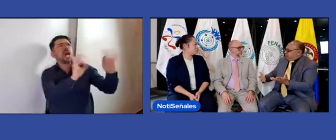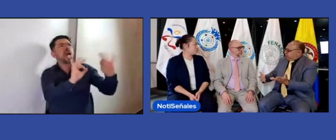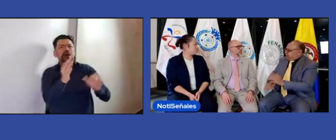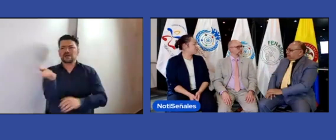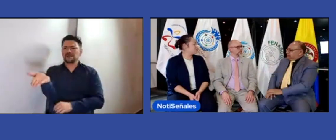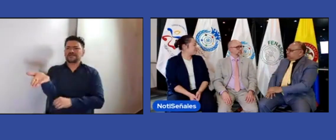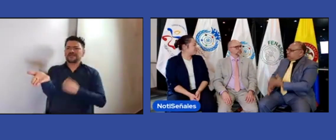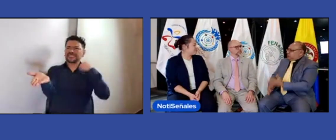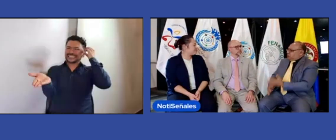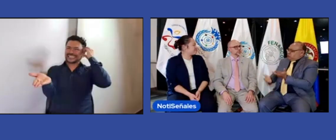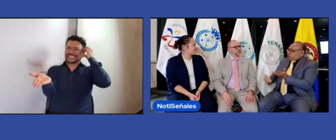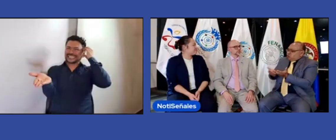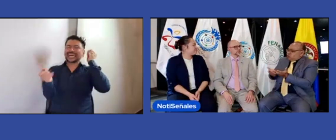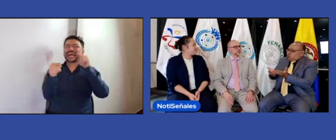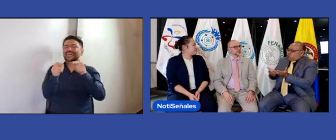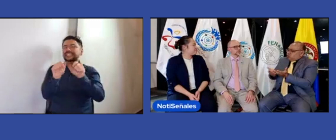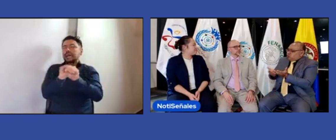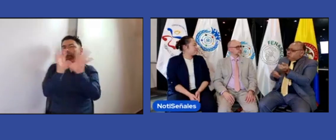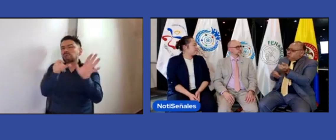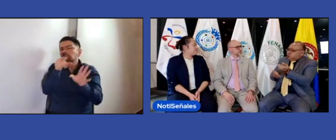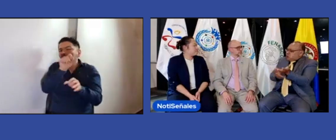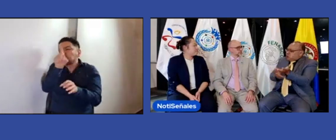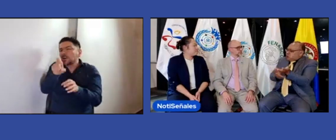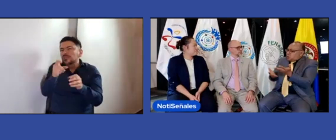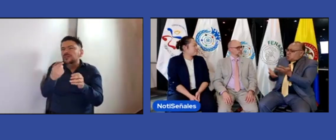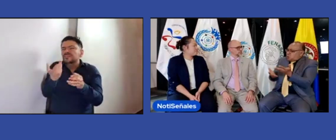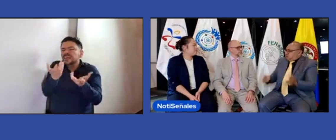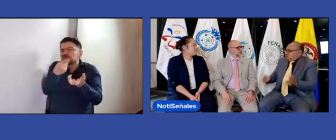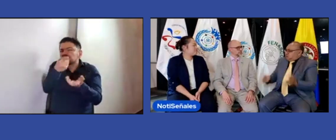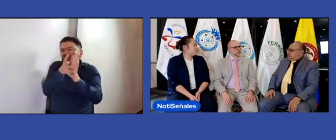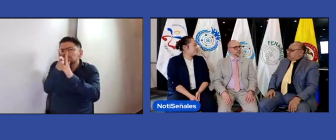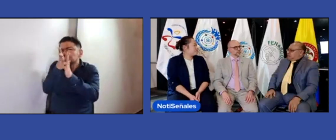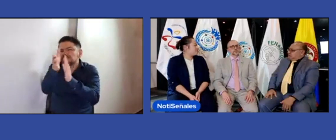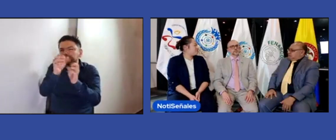suspendido, cómo se daría ese mané, cuáles serían esos consejos o esas recomendaciones.